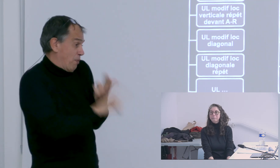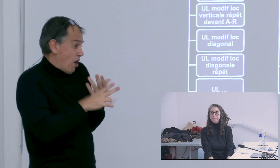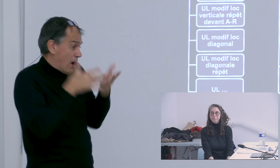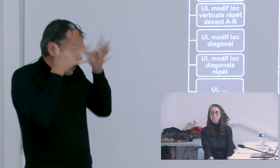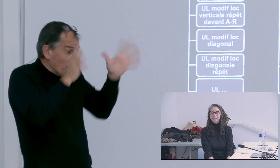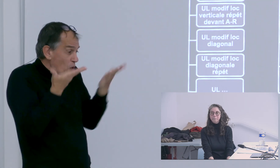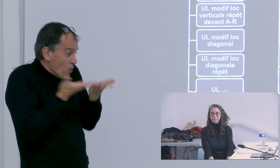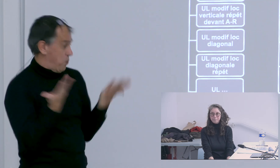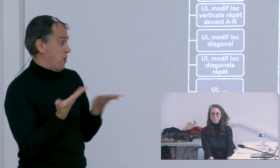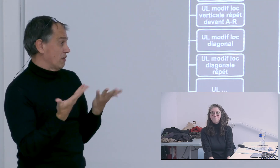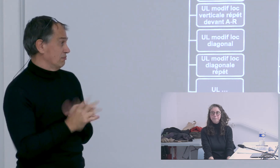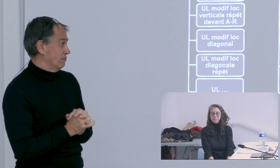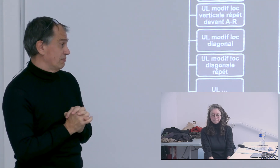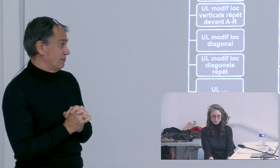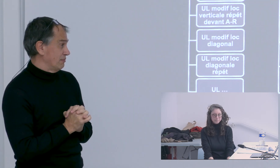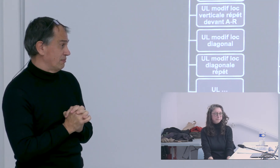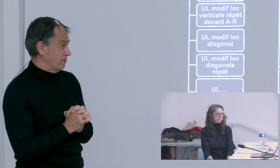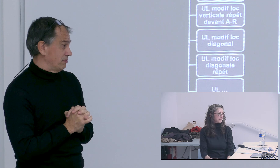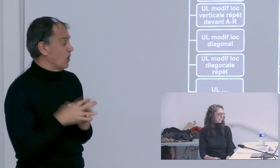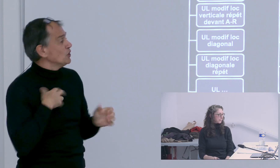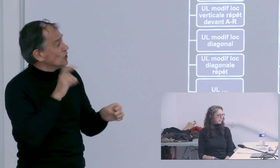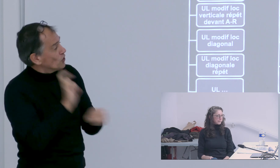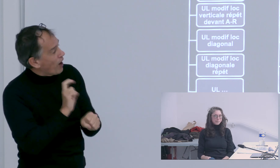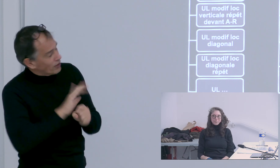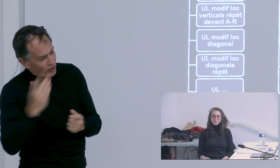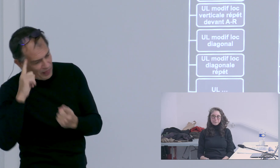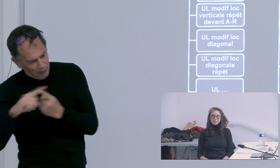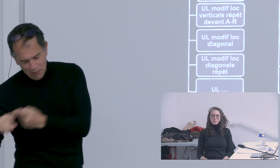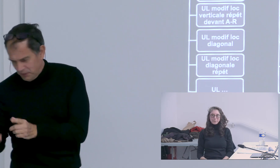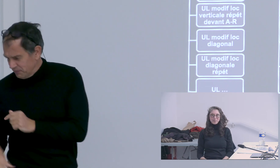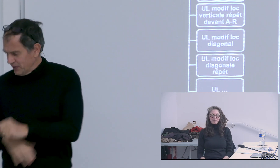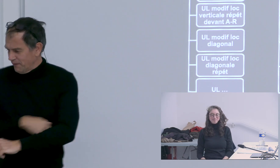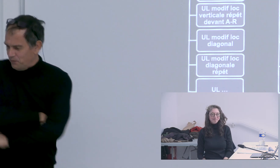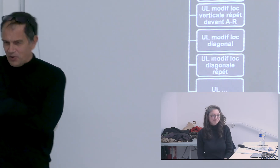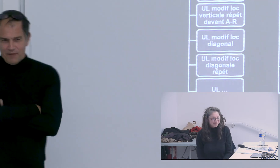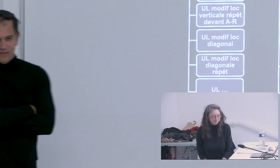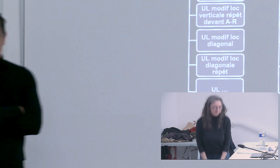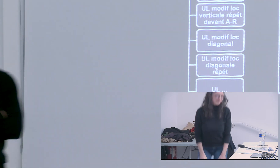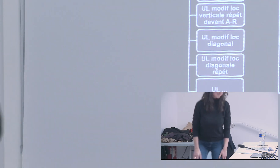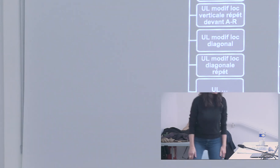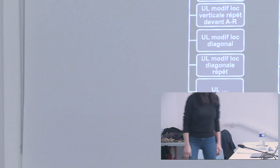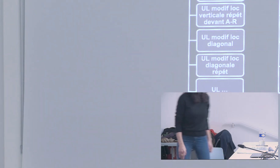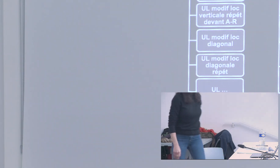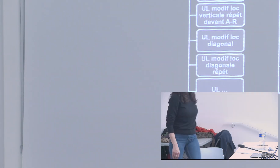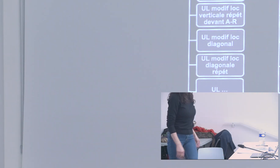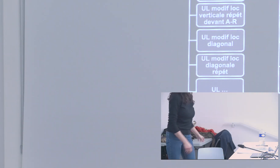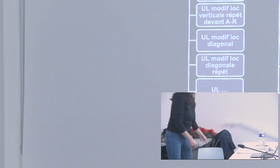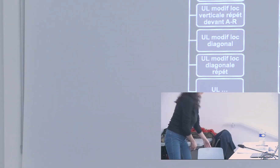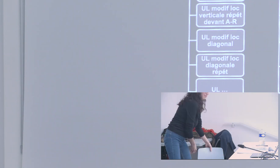voilà j'aimerais que vous puissiez me parler un peu de ce que vous pensez d'Élan et je reviendrai sur les autres questions après